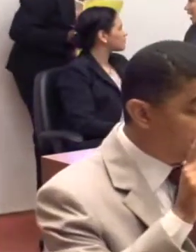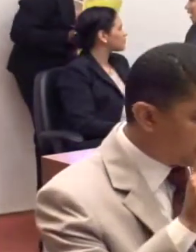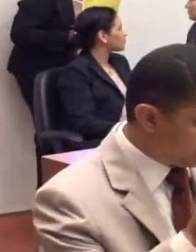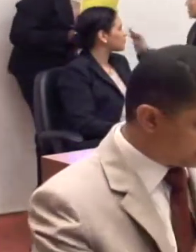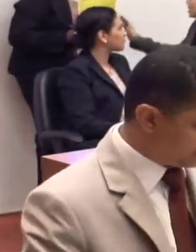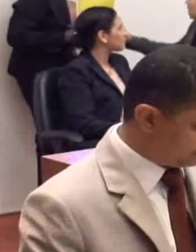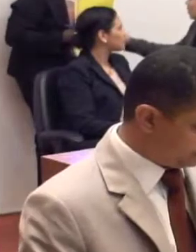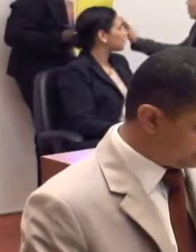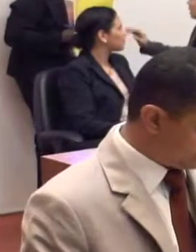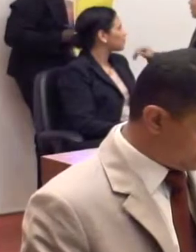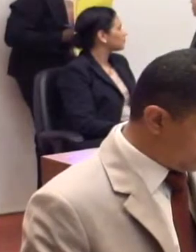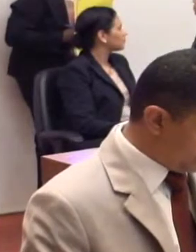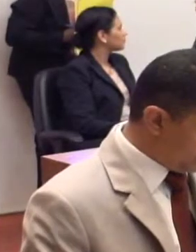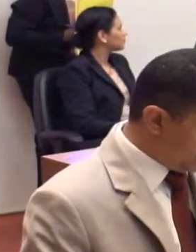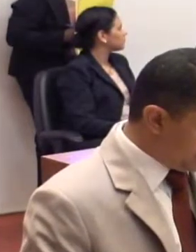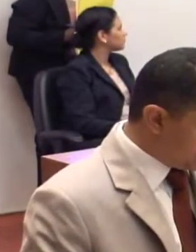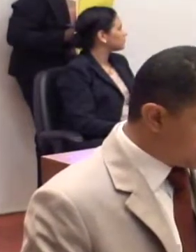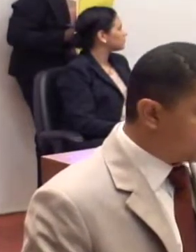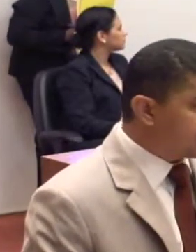políticas,